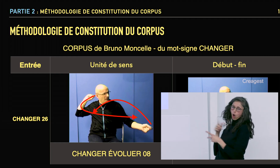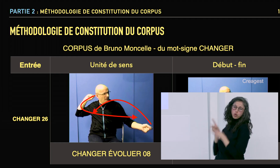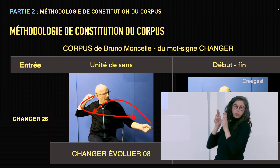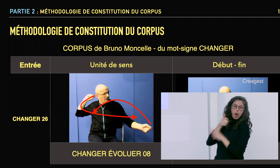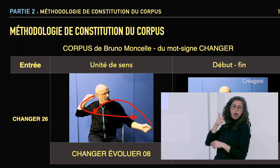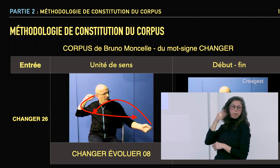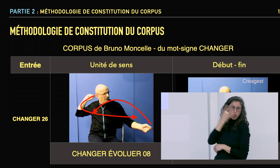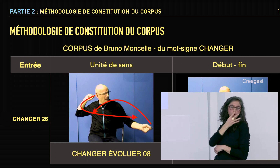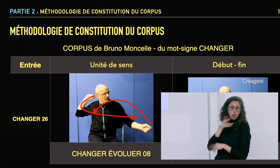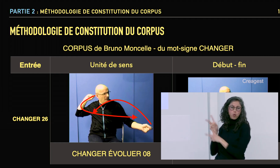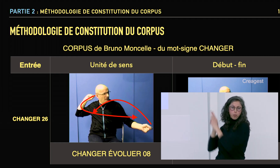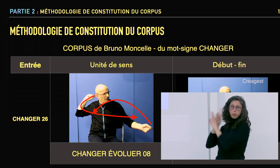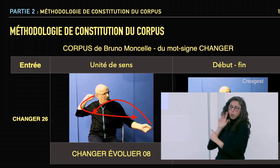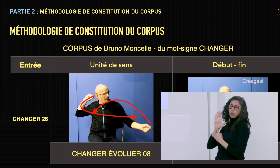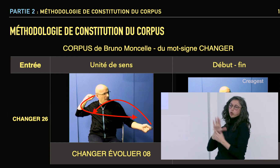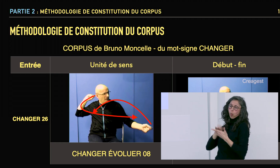sujets, sur sa vie.